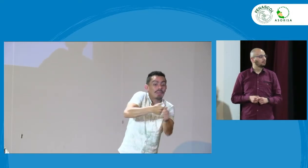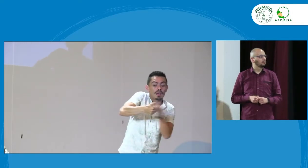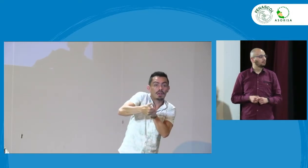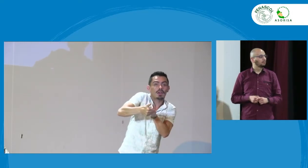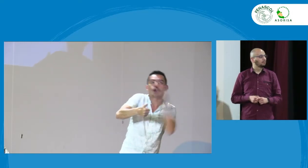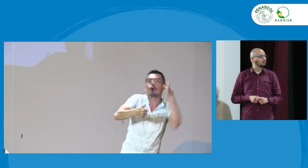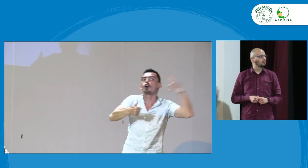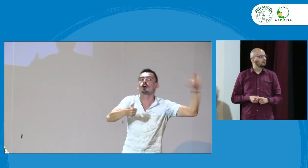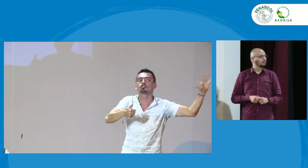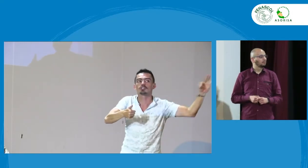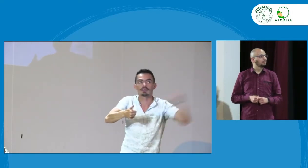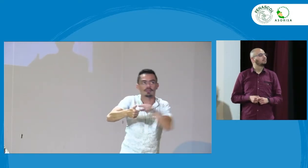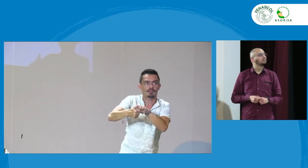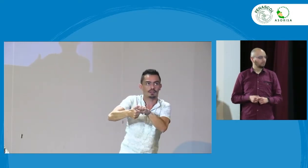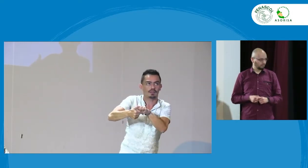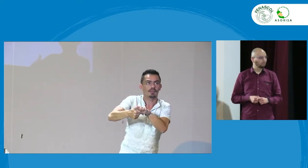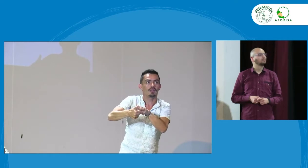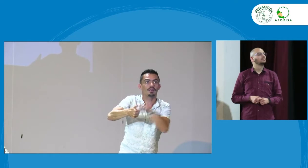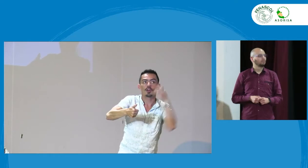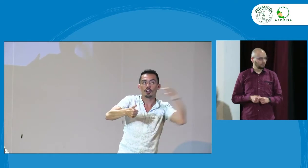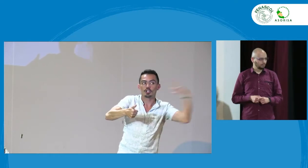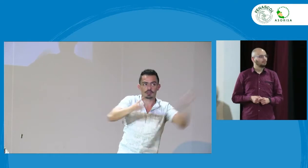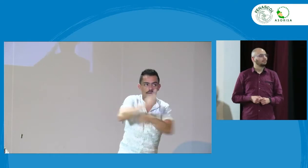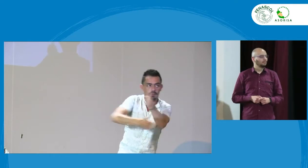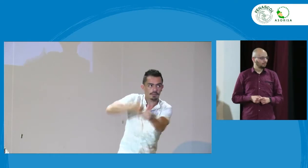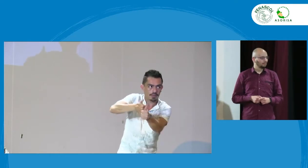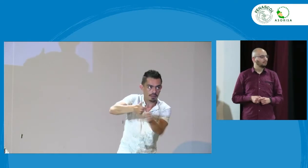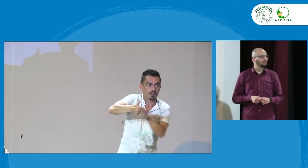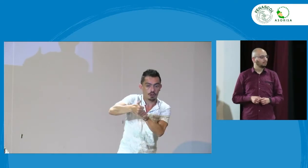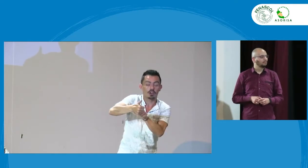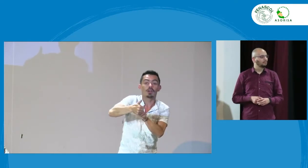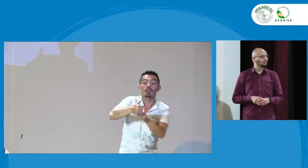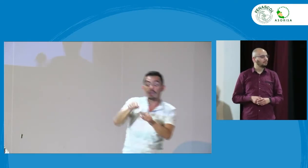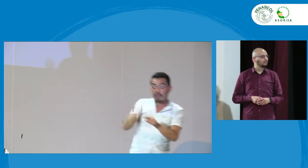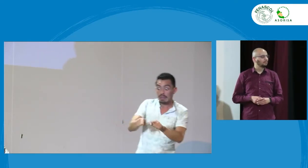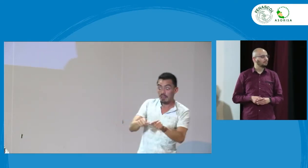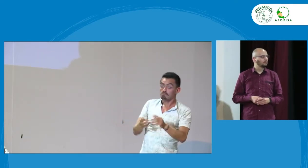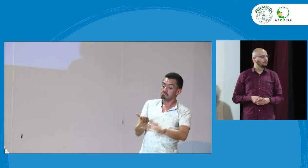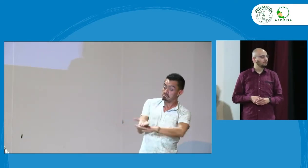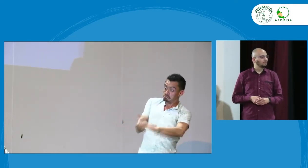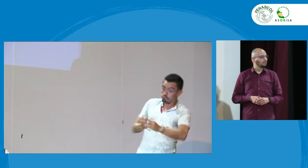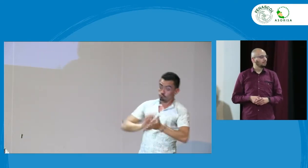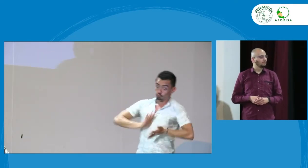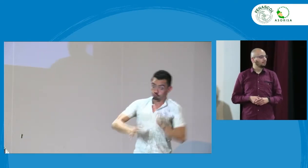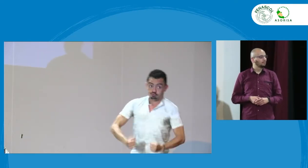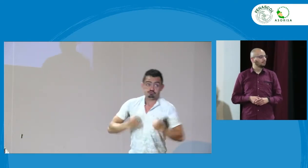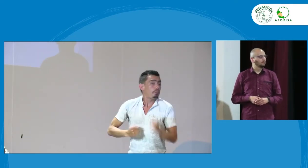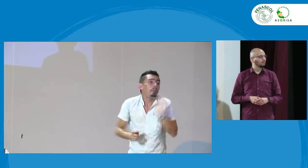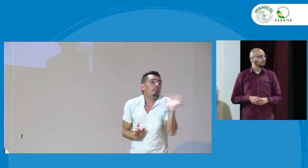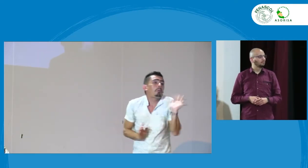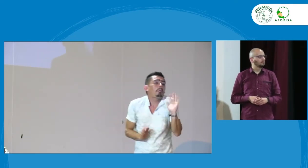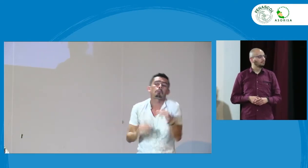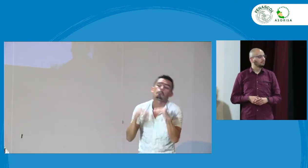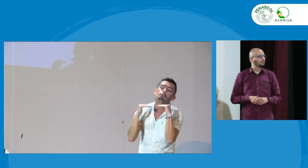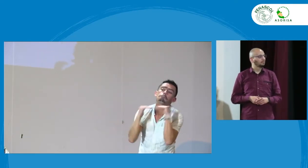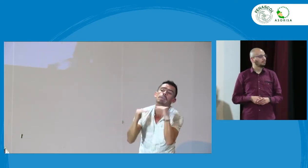en Bogotá cuando hablamos del mediador hablamos que es una persona oyente y que no se le está